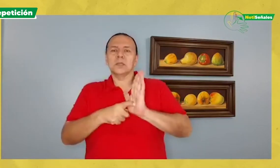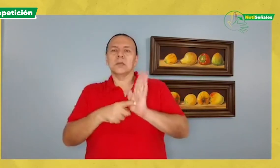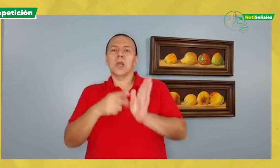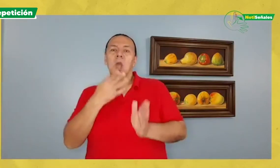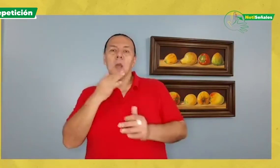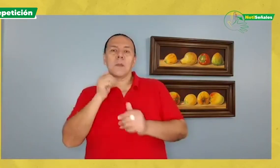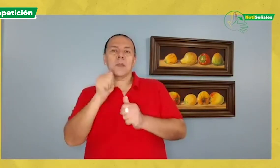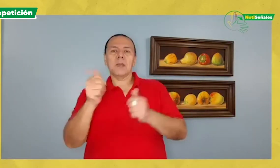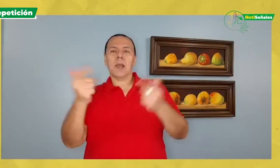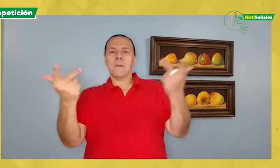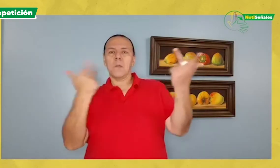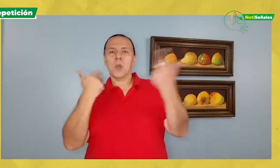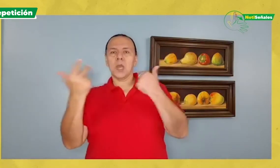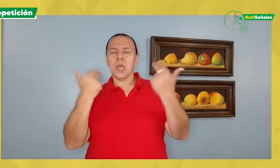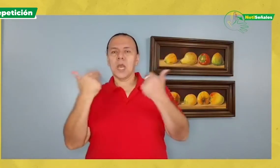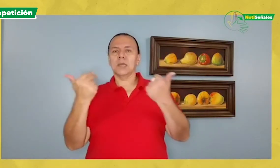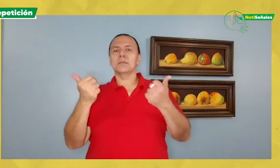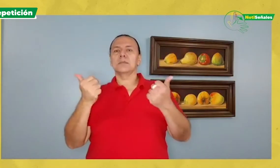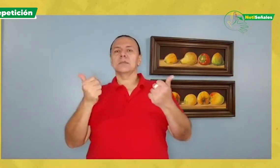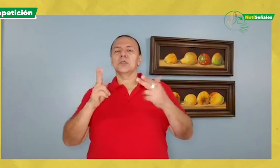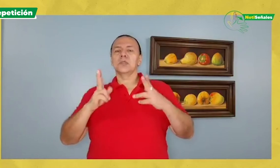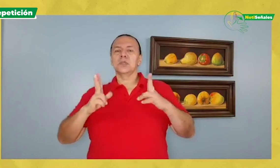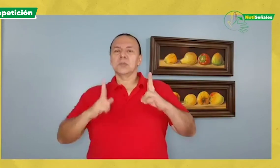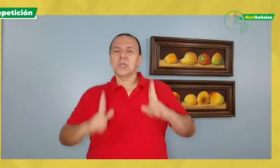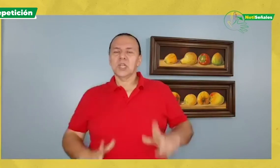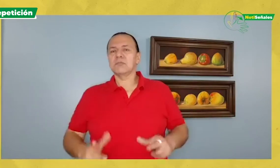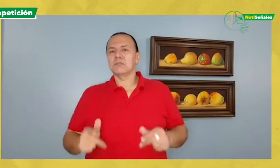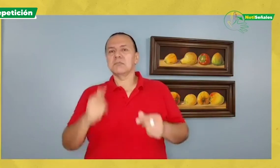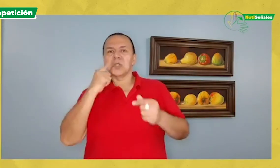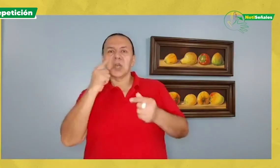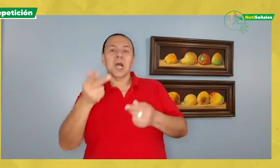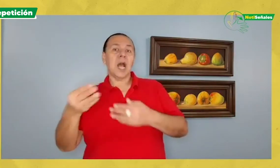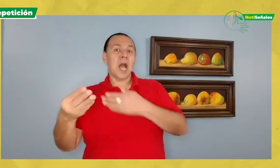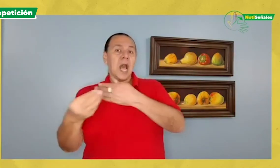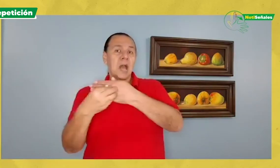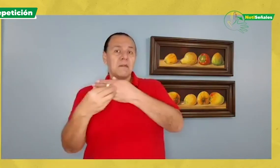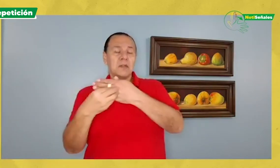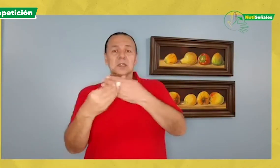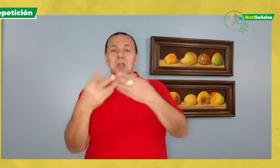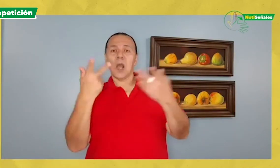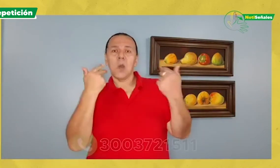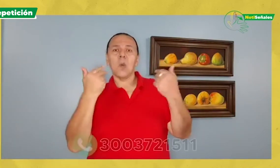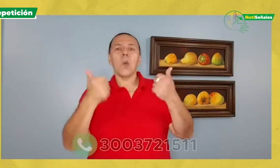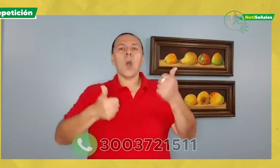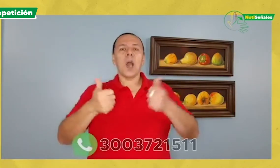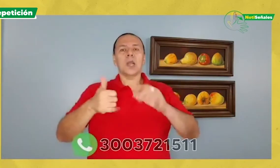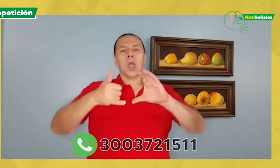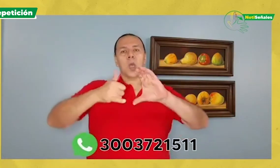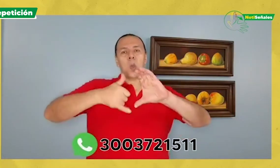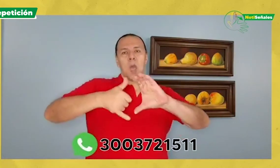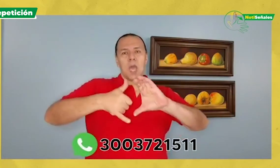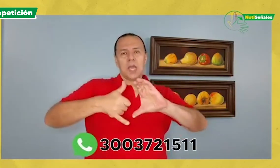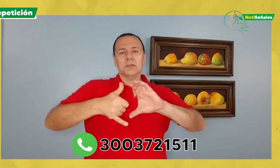o mechas de cualquier tipo de color y corte de tu elección. Me pueden contactar a este número de WhatsApp.